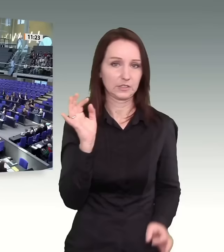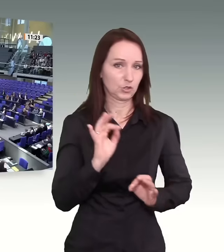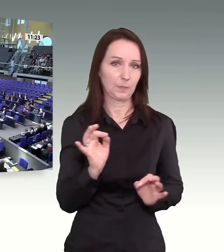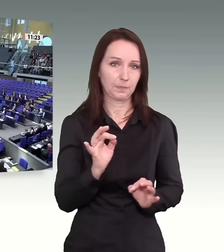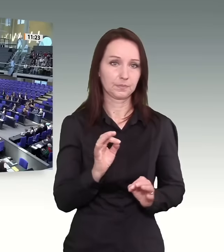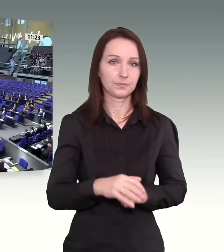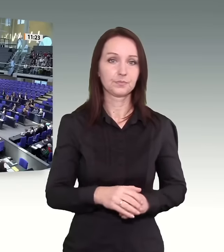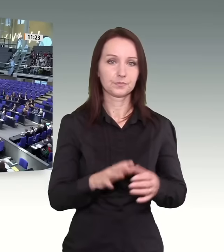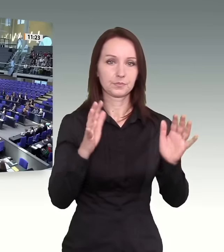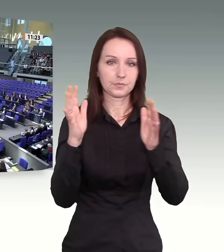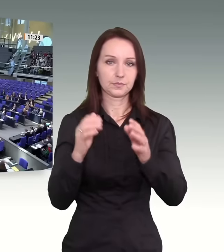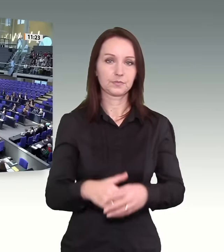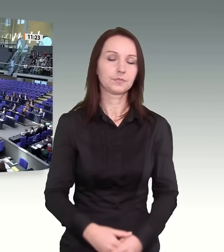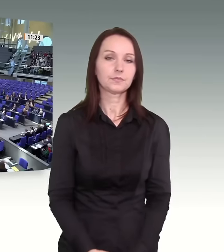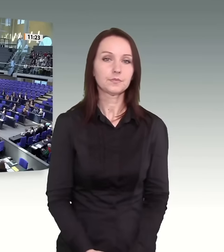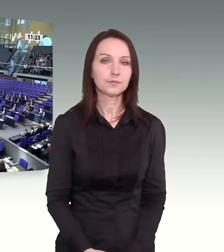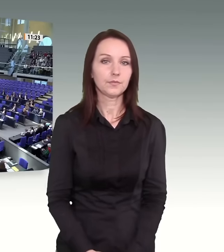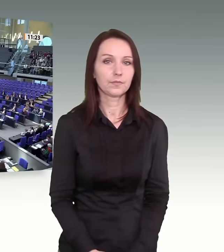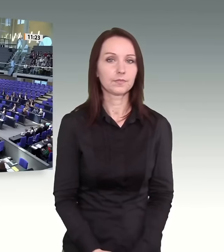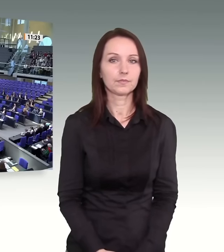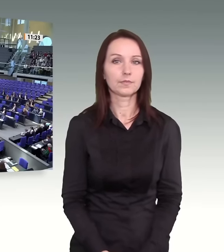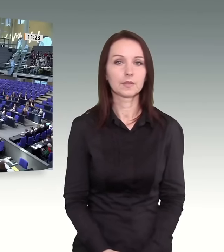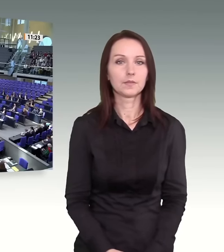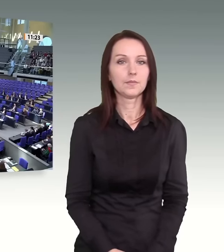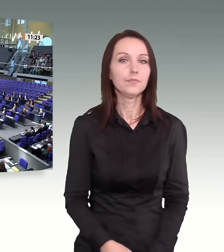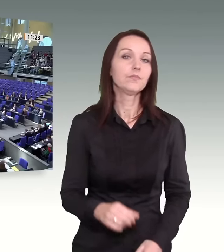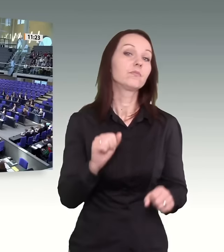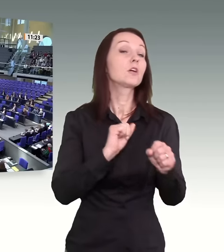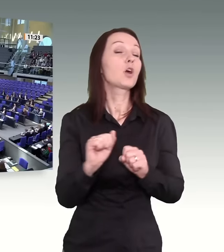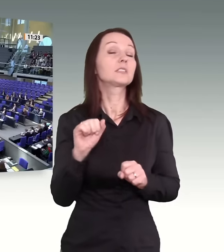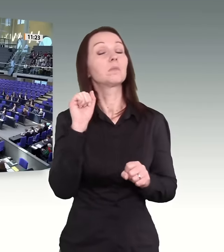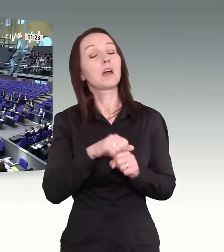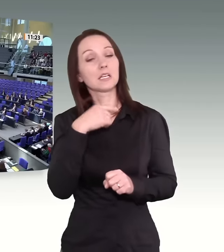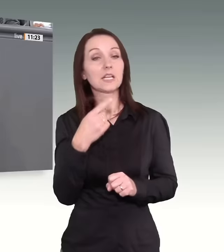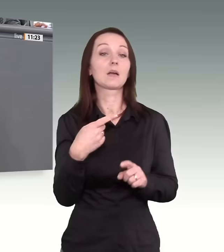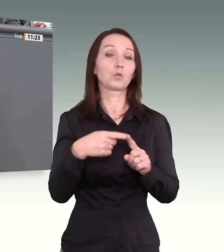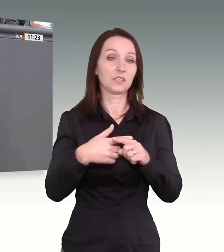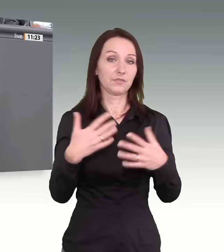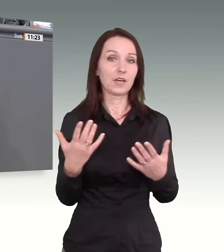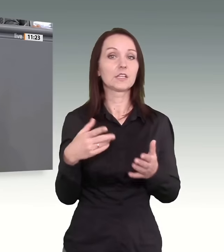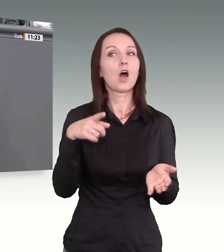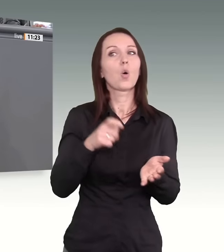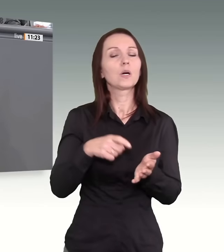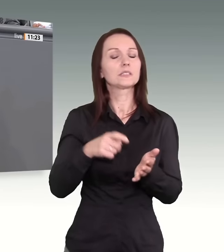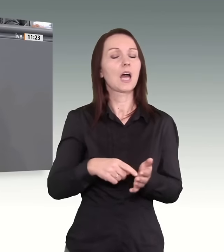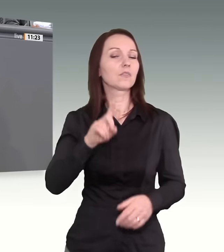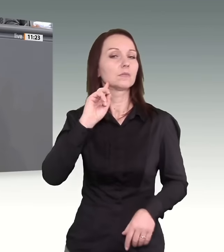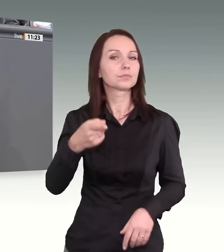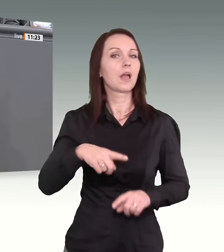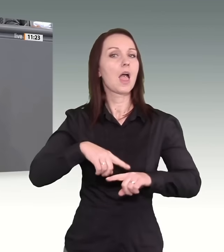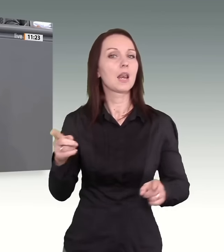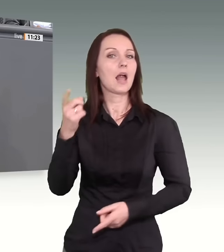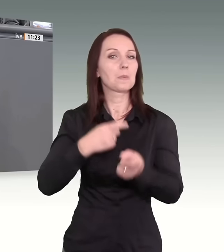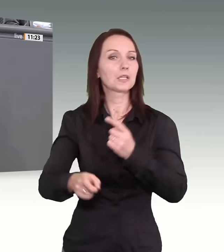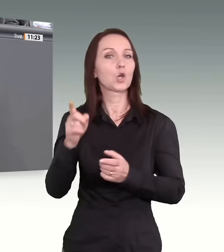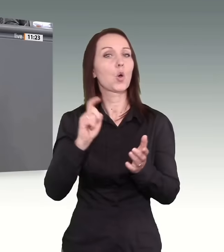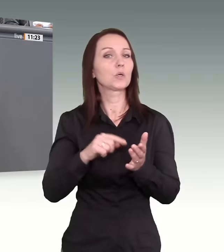Dennoch kann man zugutehalten, dass es gut ist, dass wir offen über die Ursachen illegaler Migration sprechen. Und das tun wir vor allen Dingen